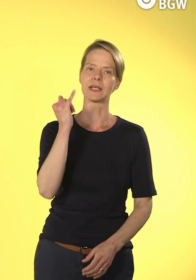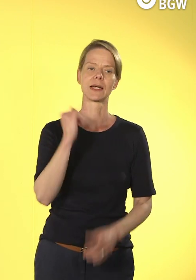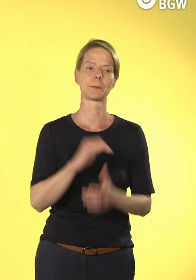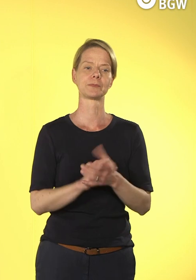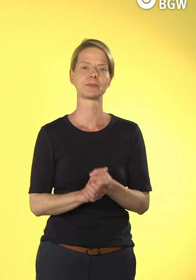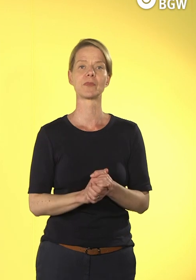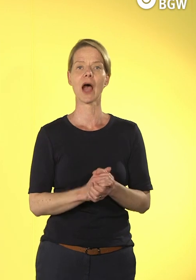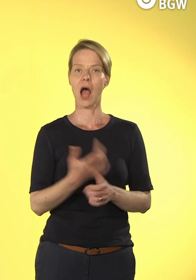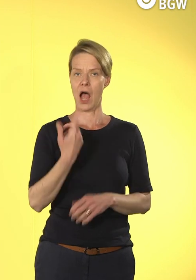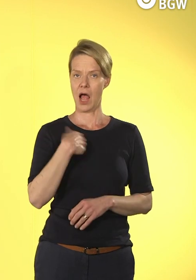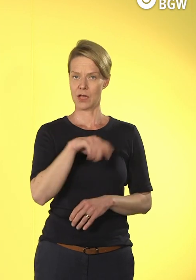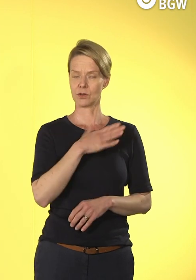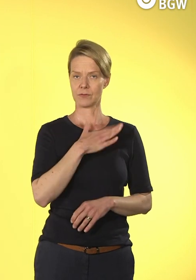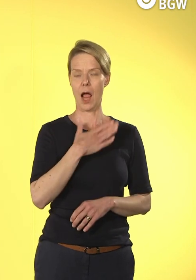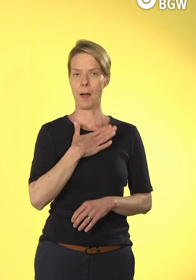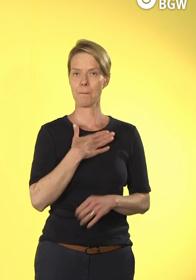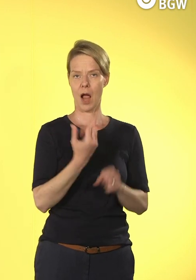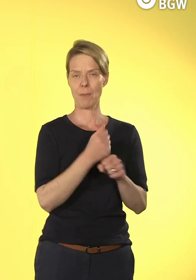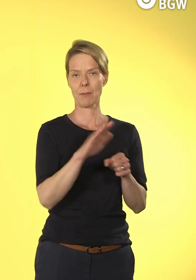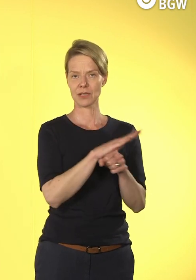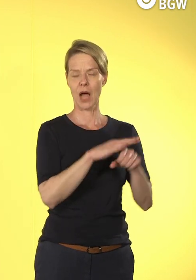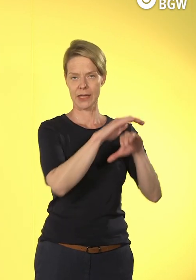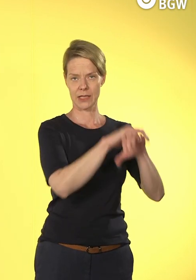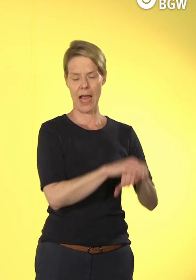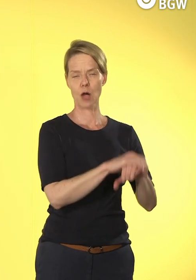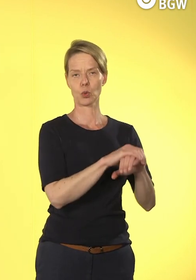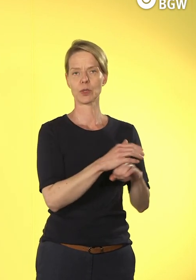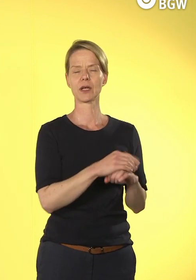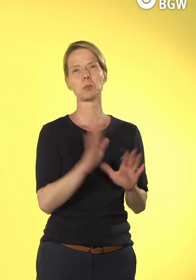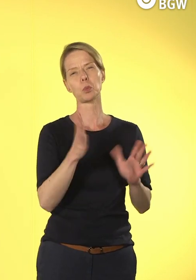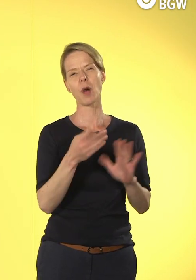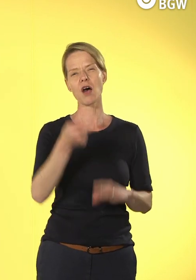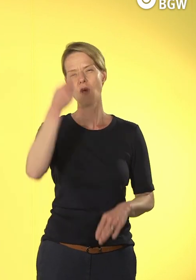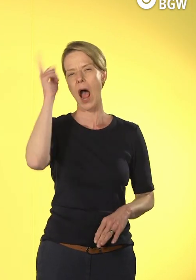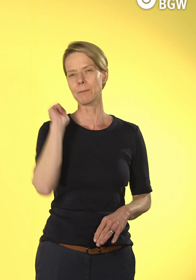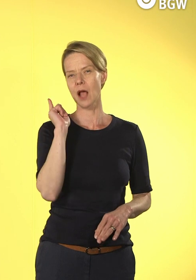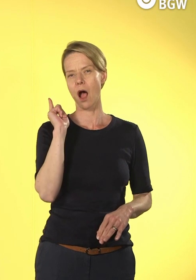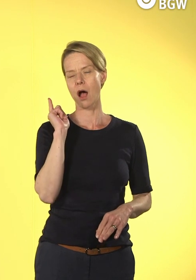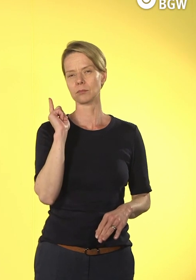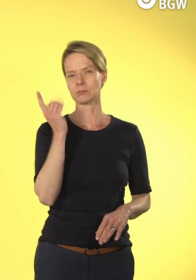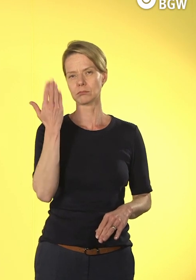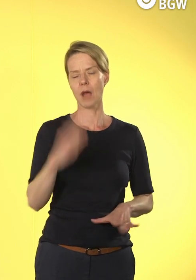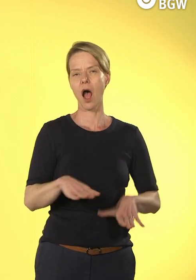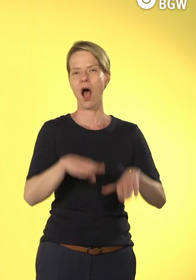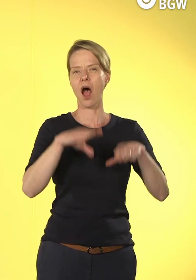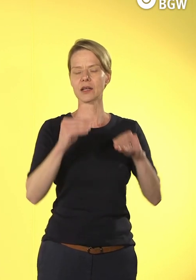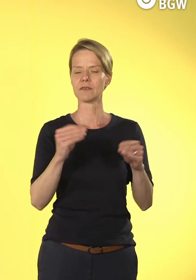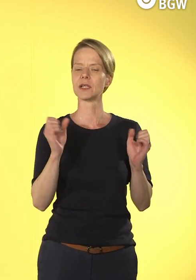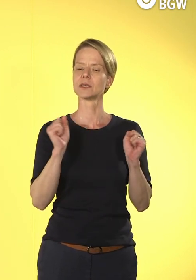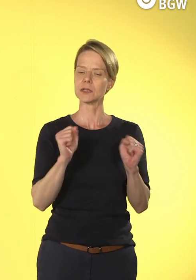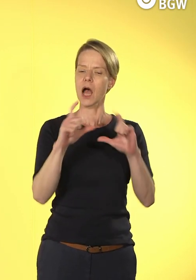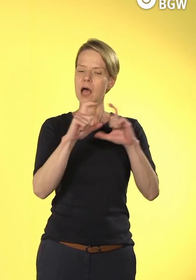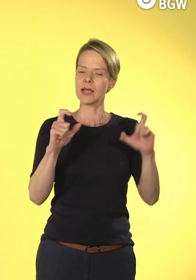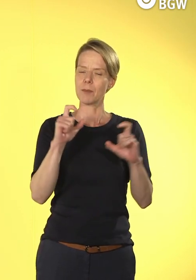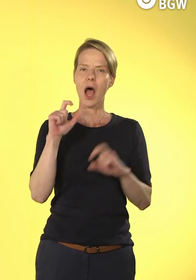in der Johannesdiakonie vor einigen Jahren eigentlich angefangen, das Thema Digitalisierung durchaus sehr ernst zu nehmen und so wie es der Herr